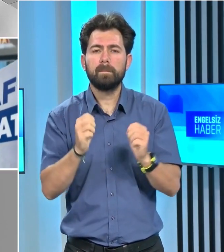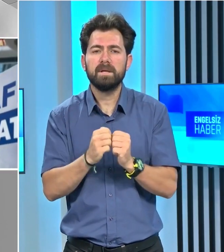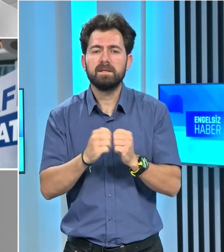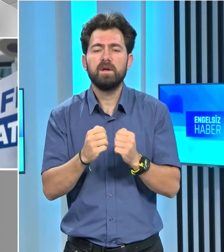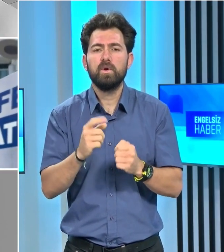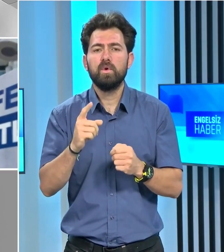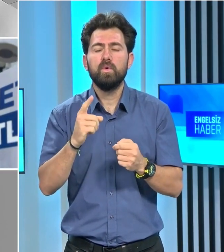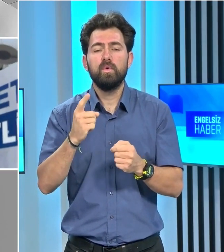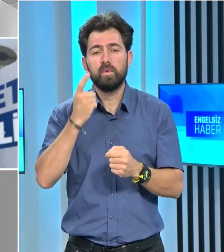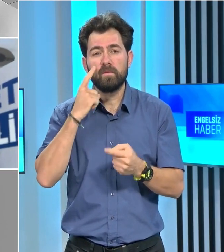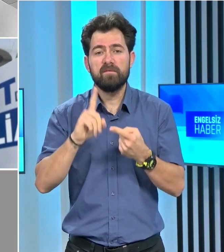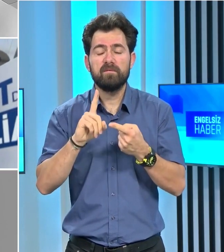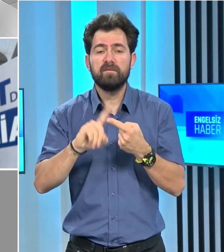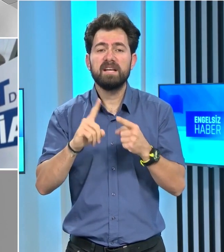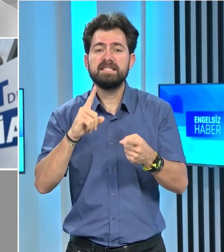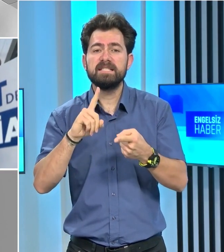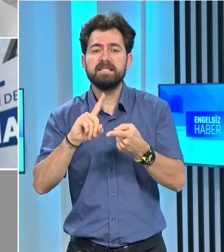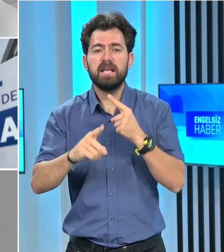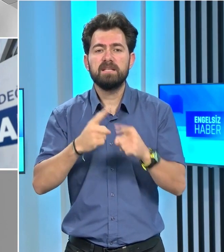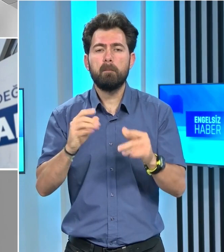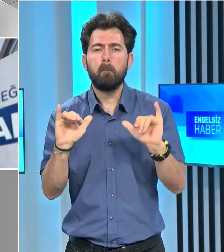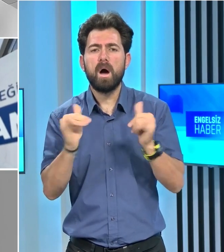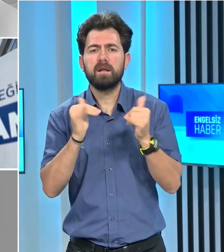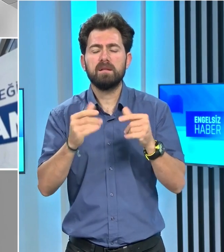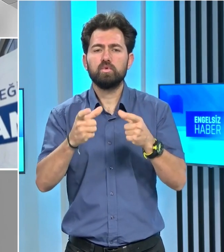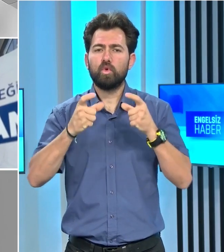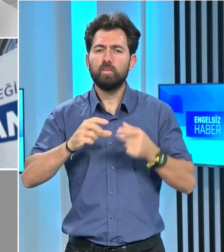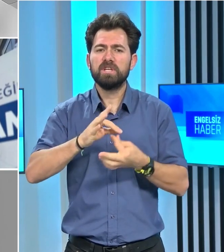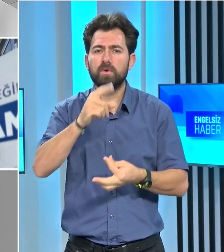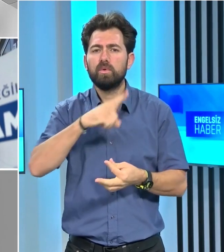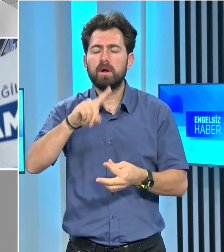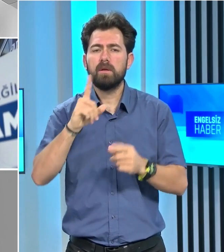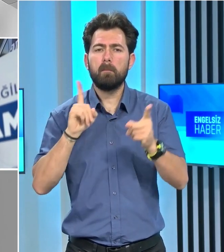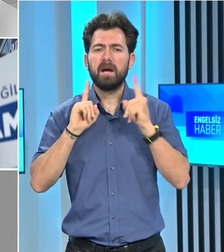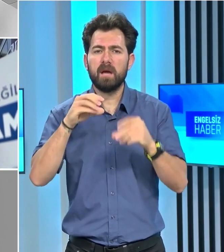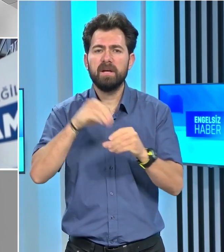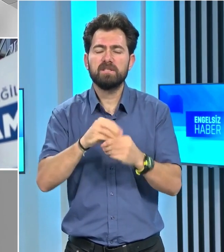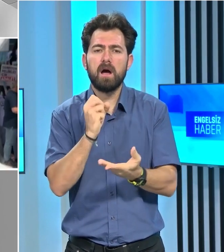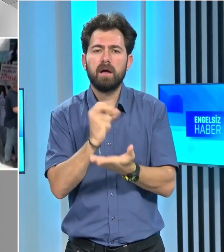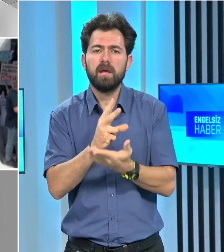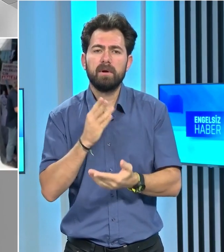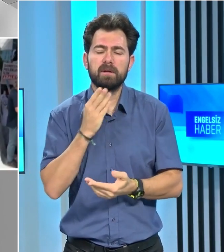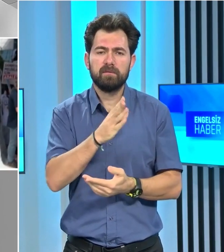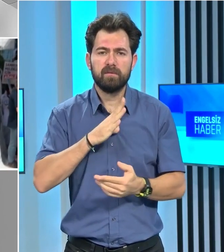hükümet ve siyasi partilerin temsilcileri de duruşma için Adıyaman'daydı.